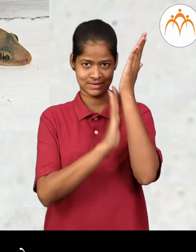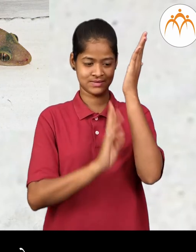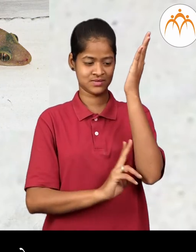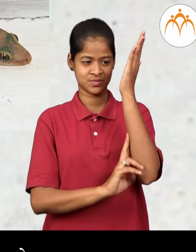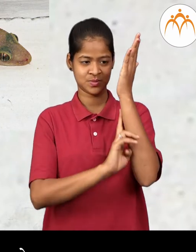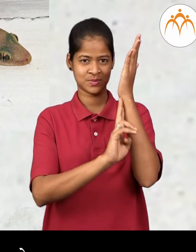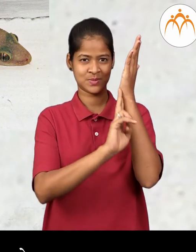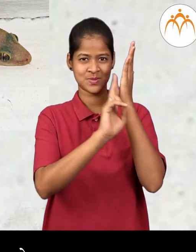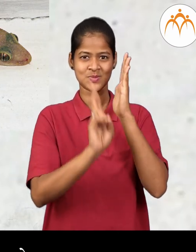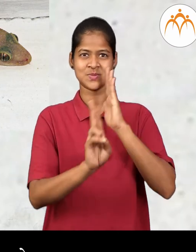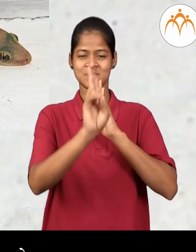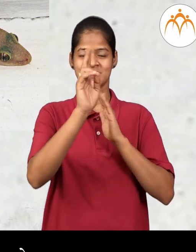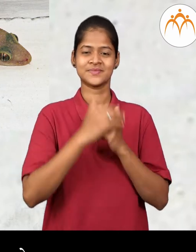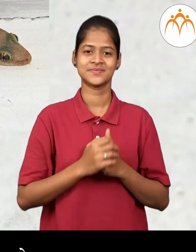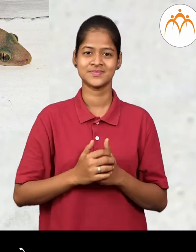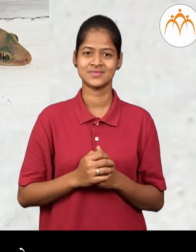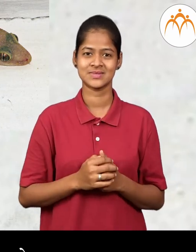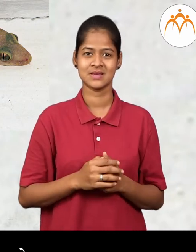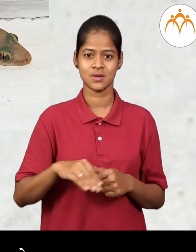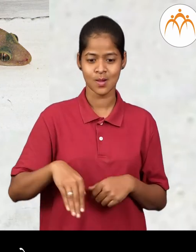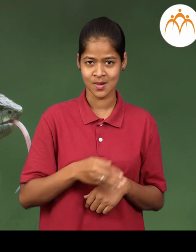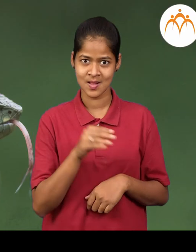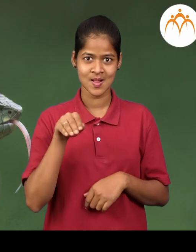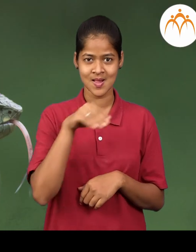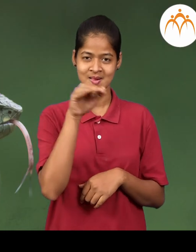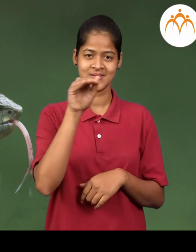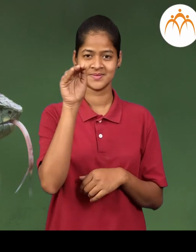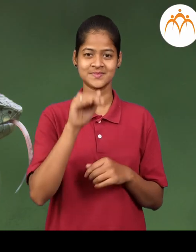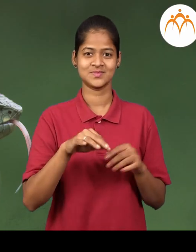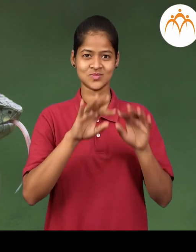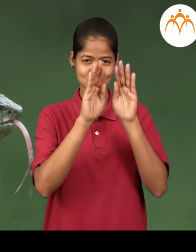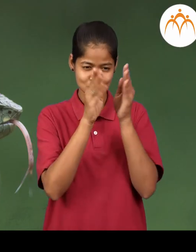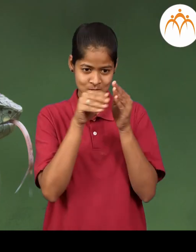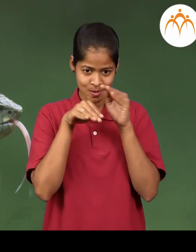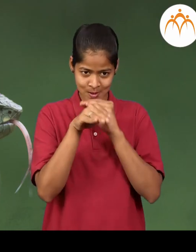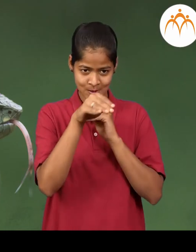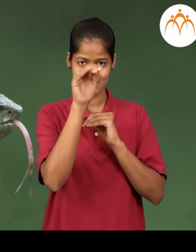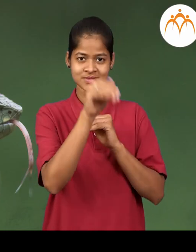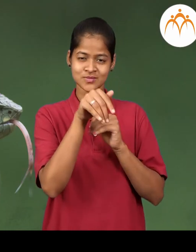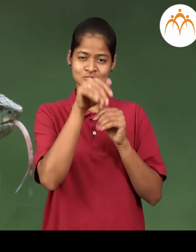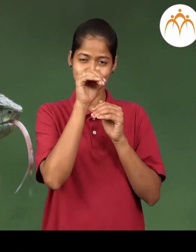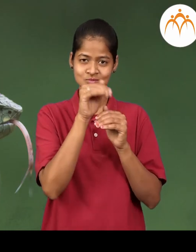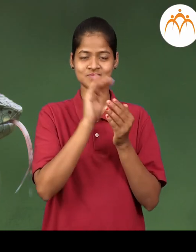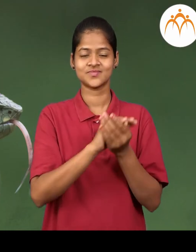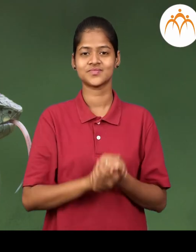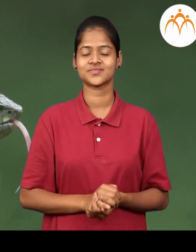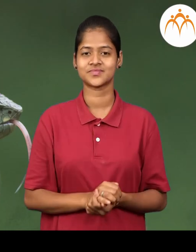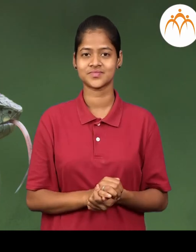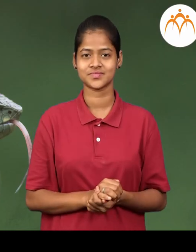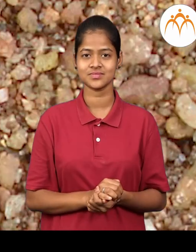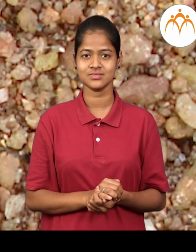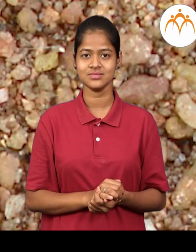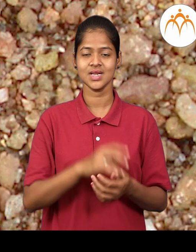बिंतिवर सरपटते साप बिलात रहतात